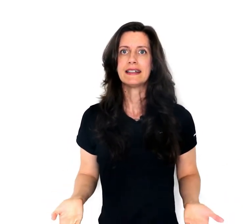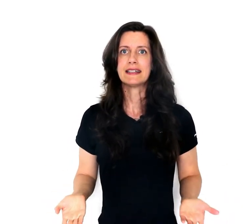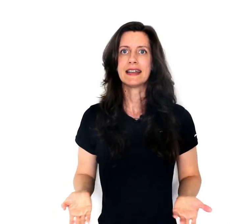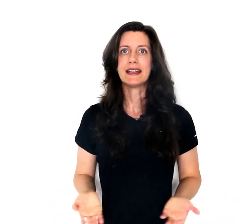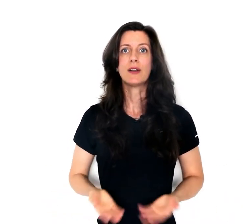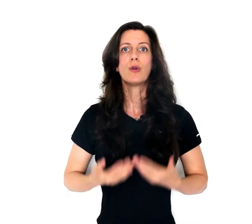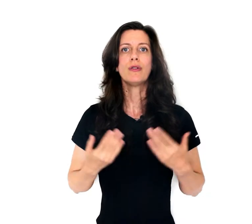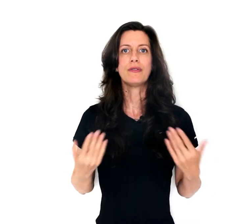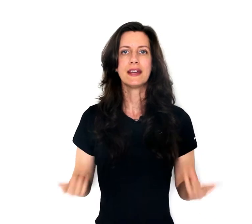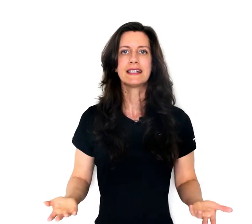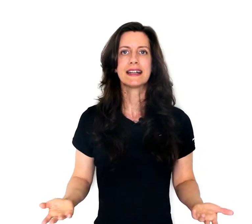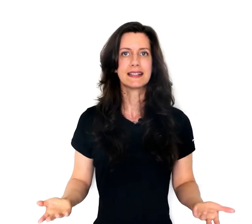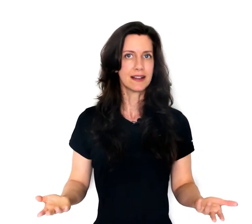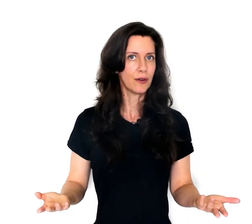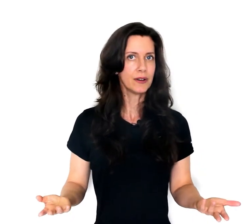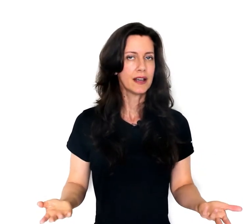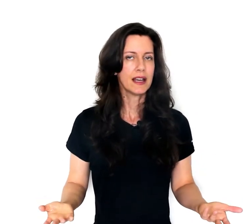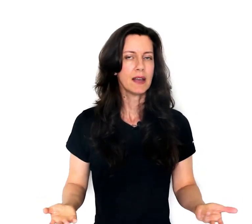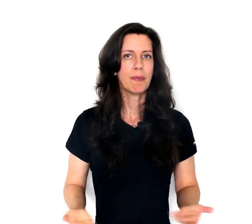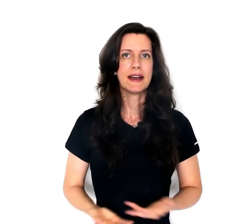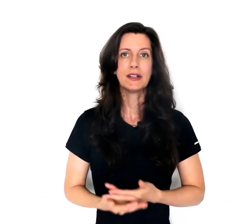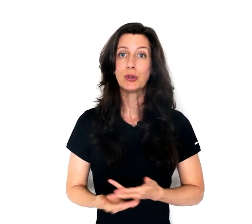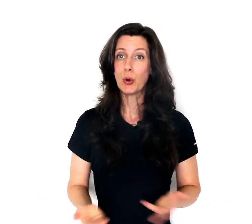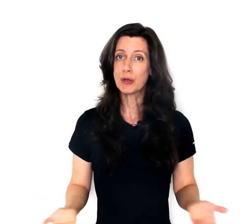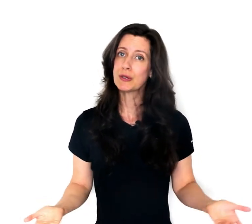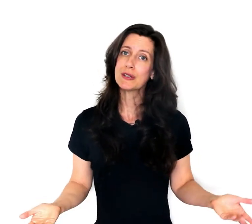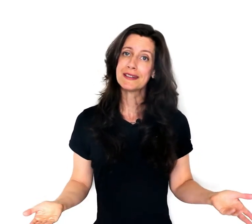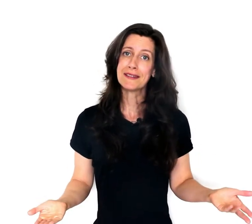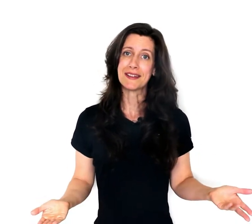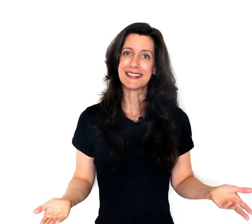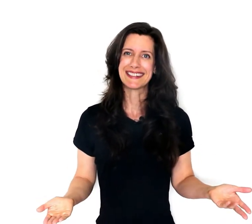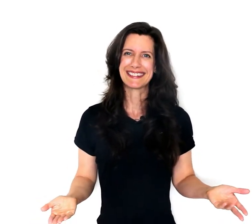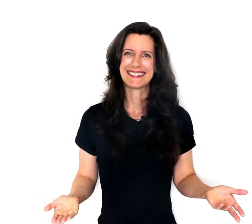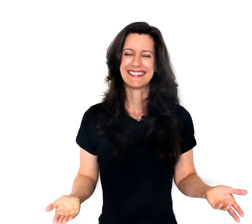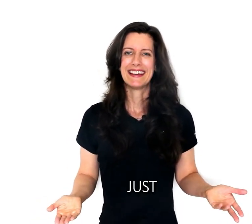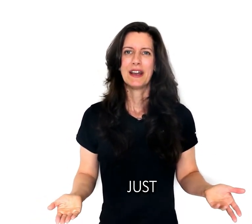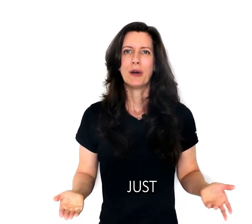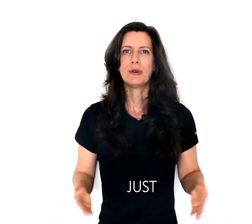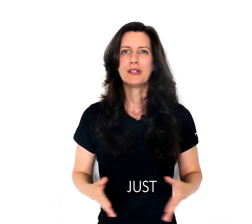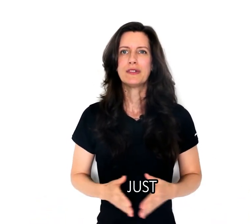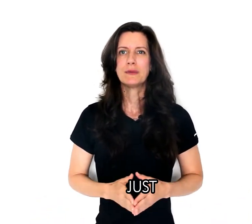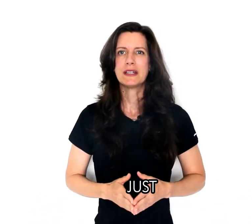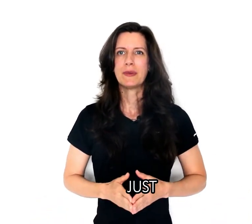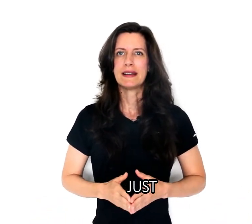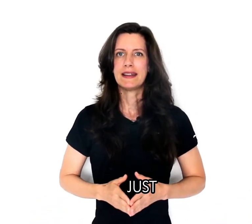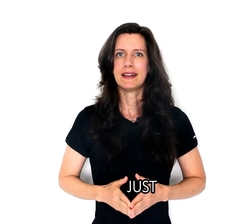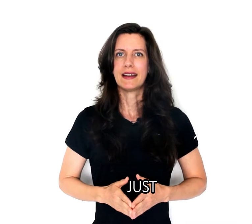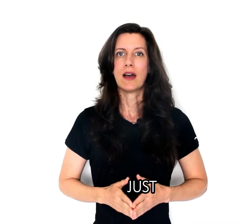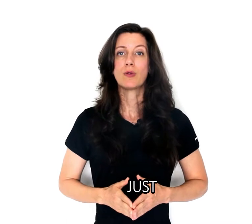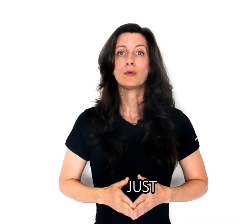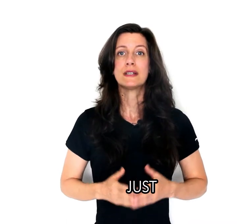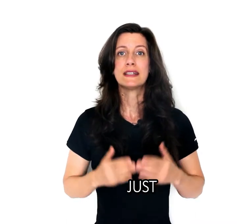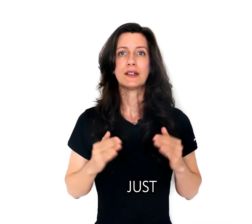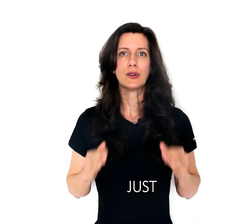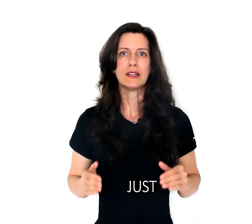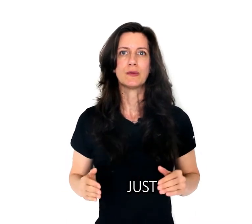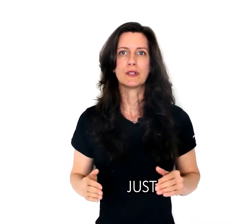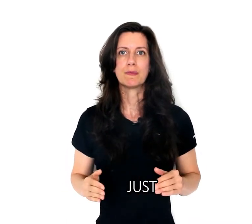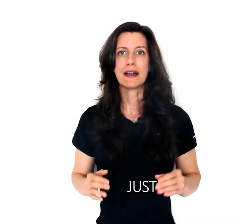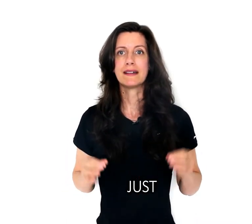em conversação e para todos os níveis. Hoje vamos aprender alguns sinônimos para